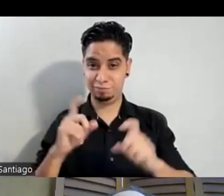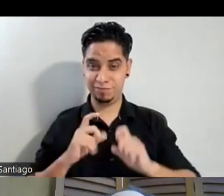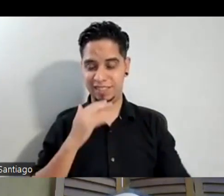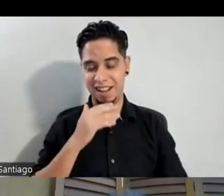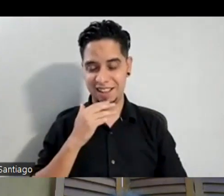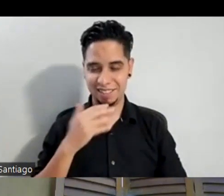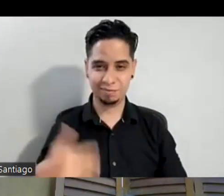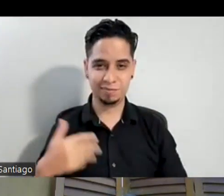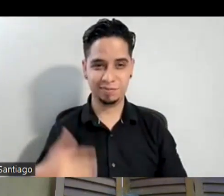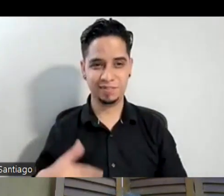pavo, de pavo.